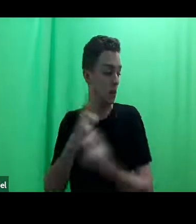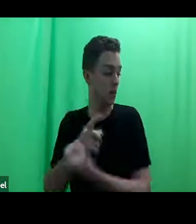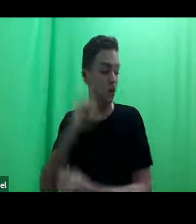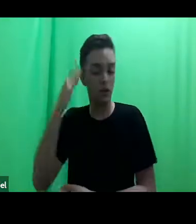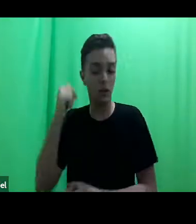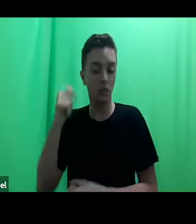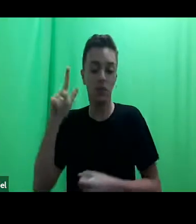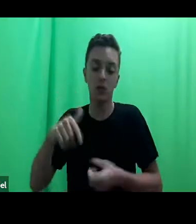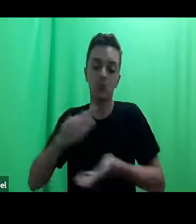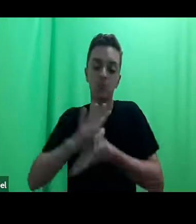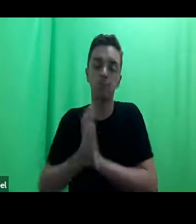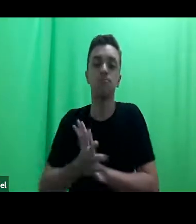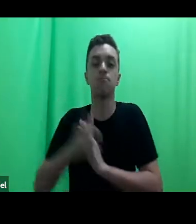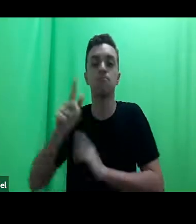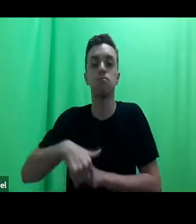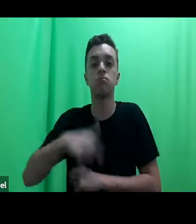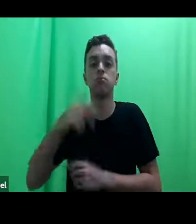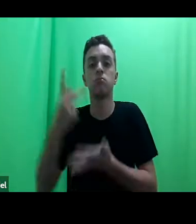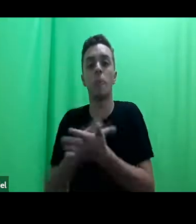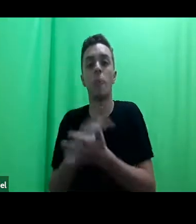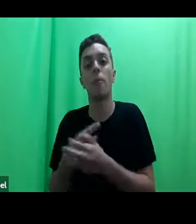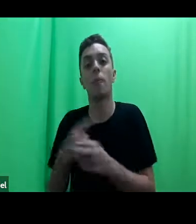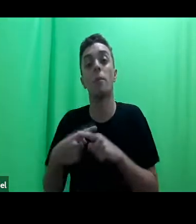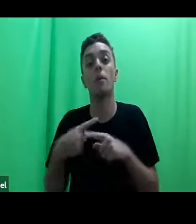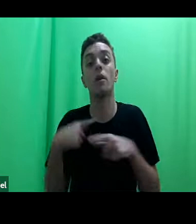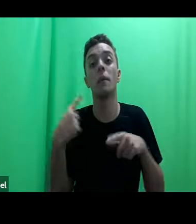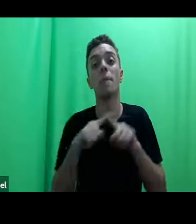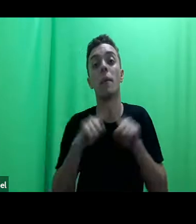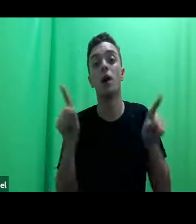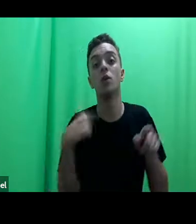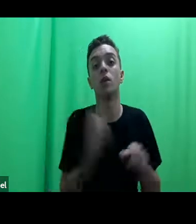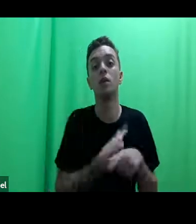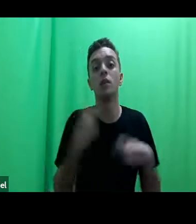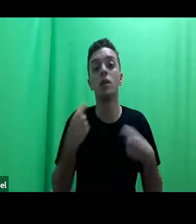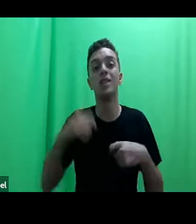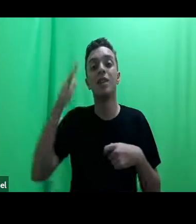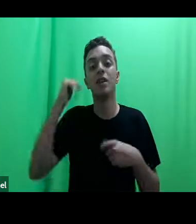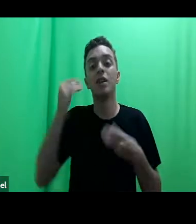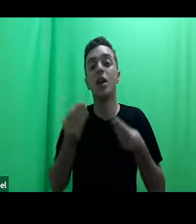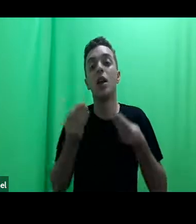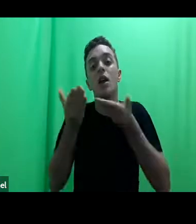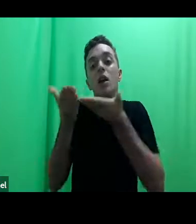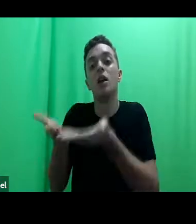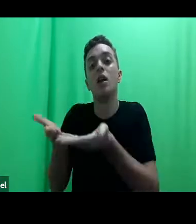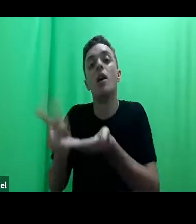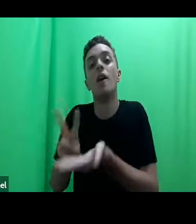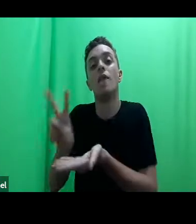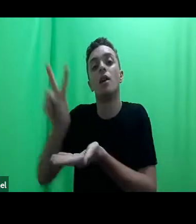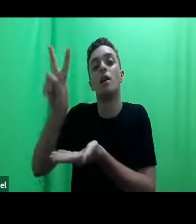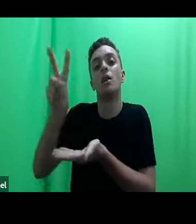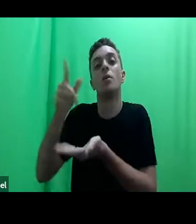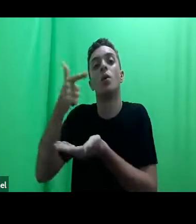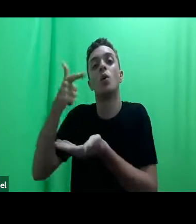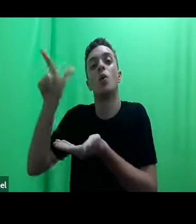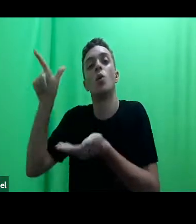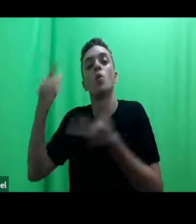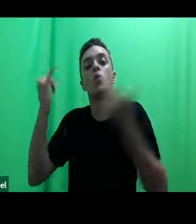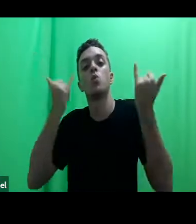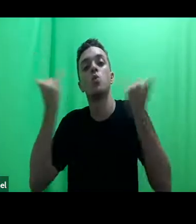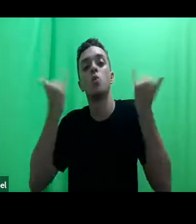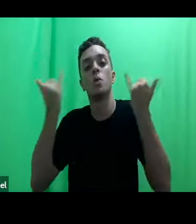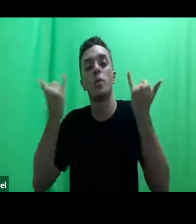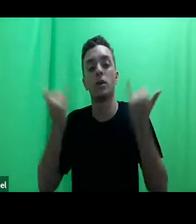dar crédito a todos os saberes não científicos e também não descredibilizar o saber